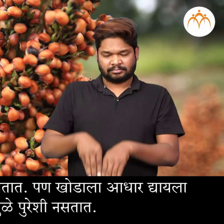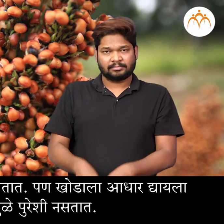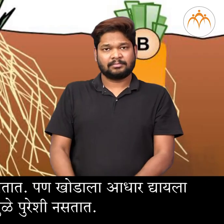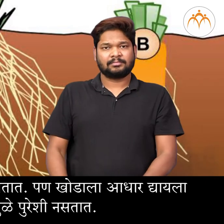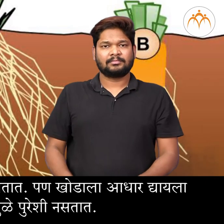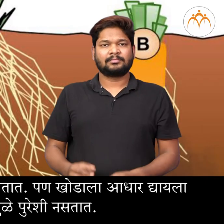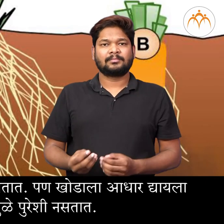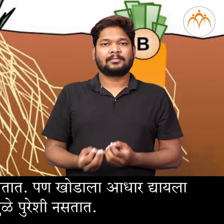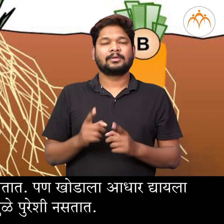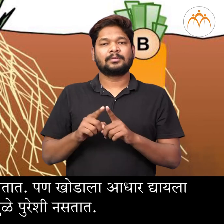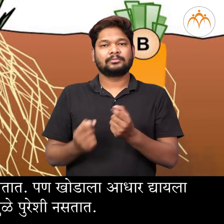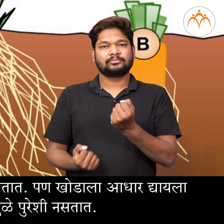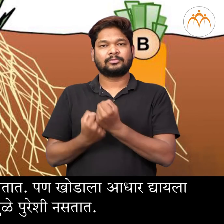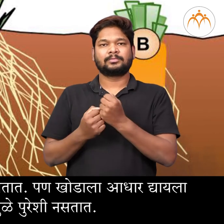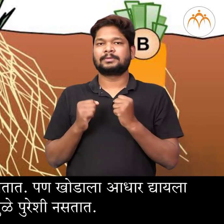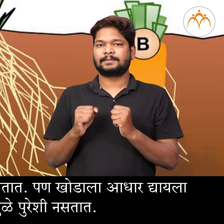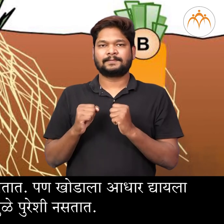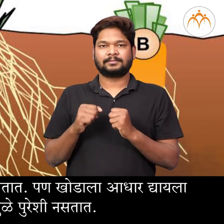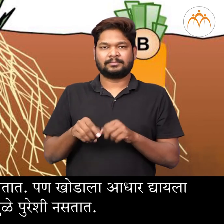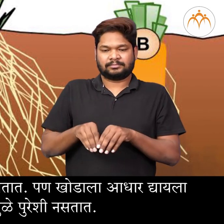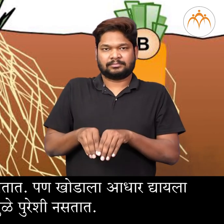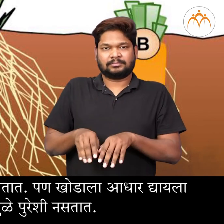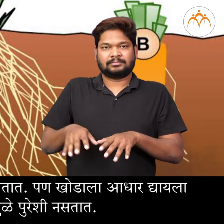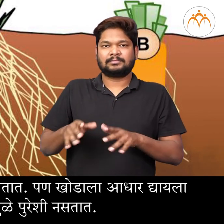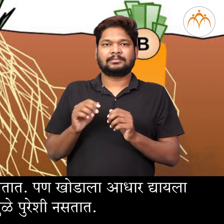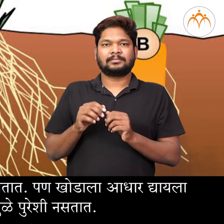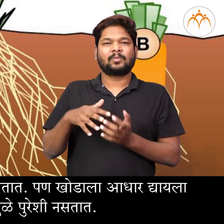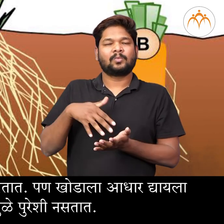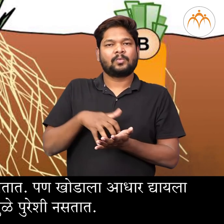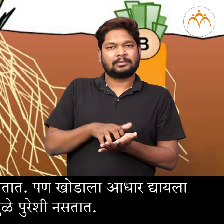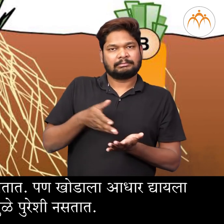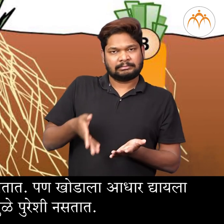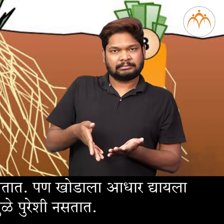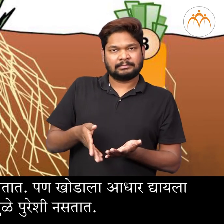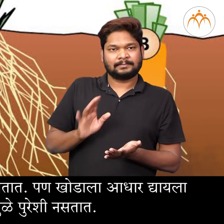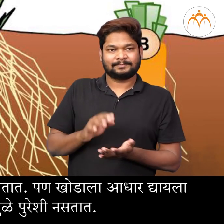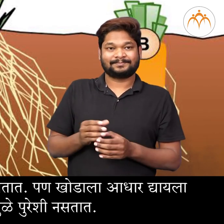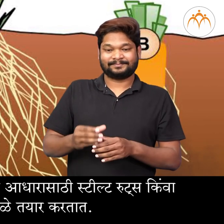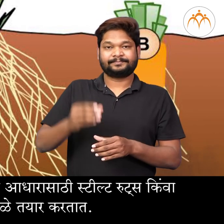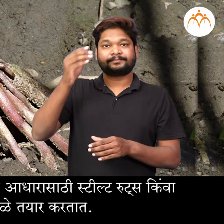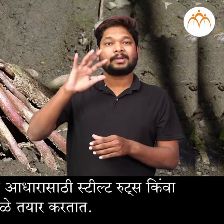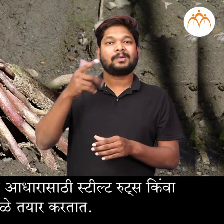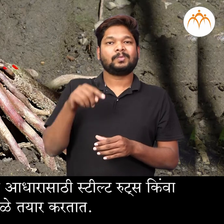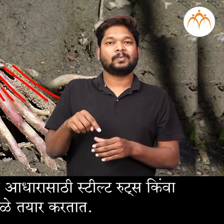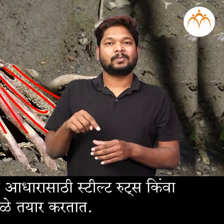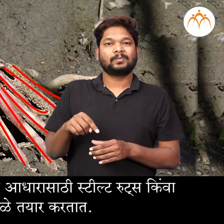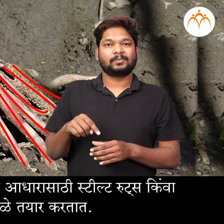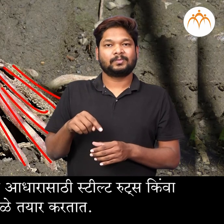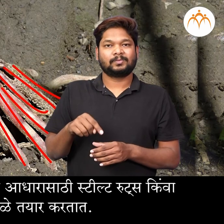मूले अस्ता पन खोडाला आधार देला ही तंतुमाय मूले पुरेशिन अस्ता त्या मूले त्यान से खोड आधीक आधारा